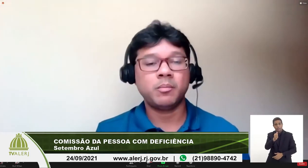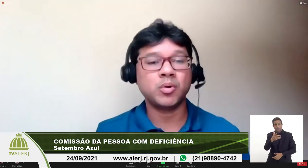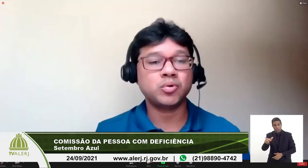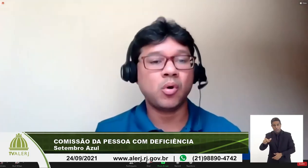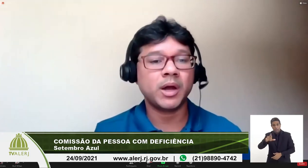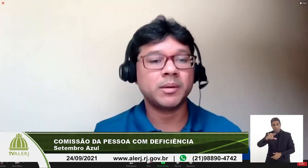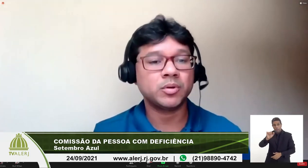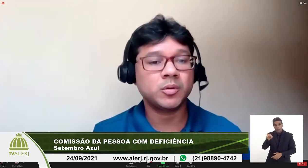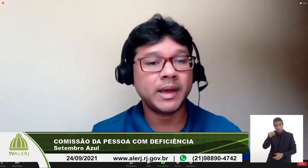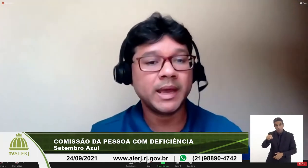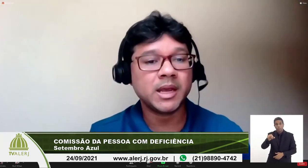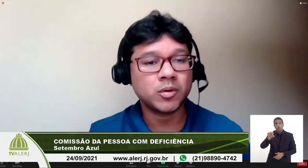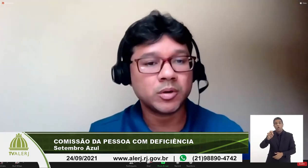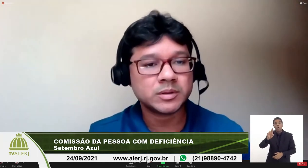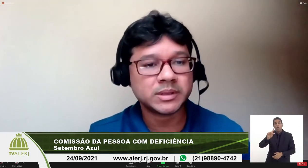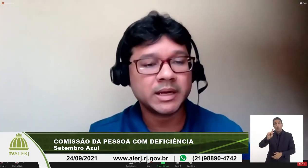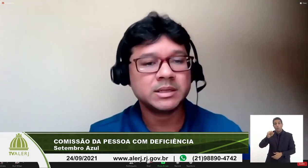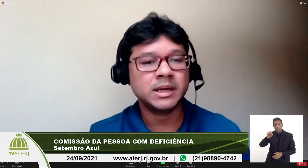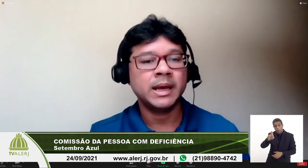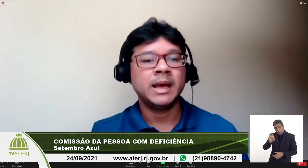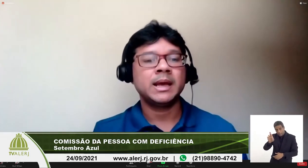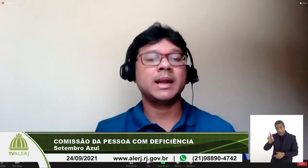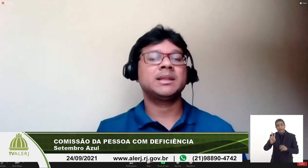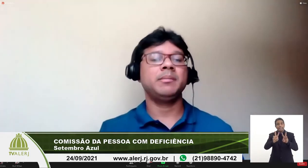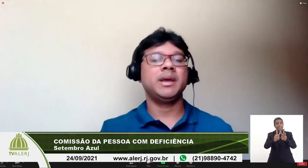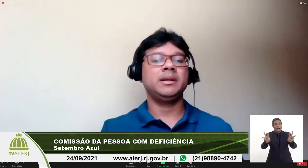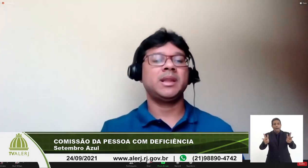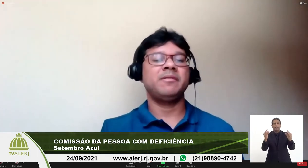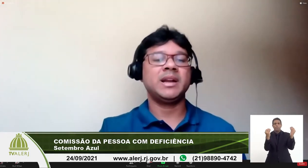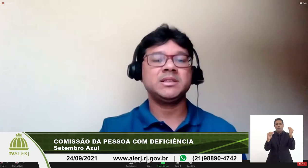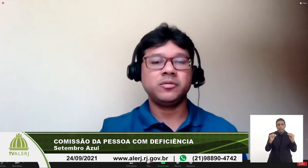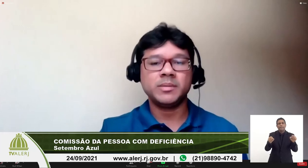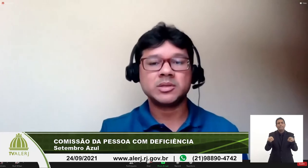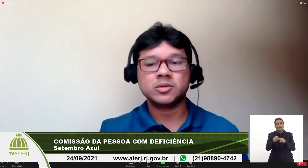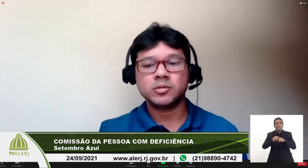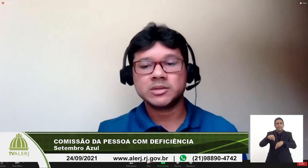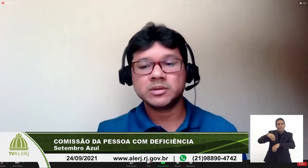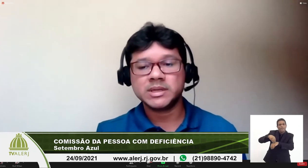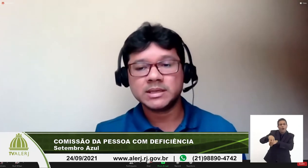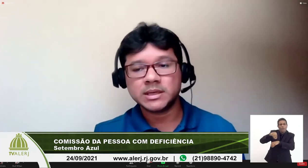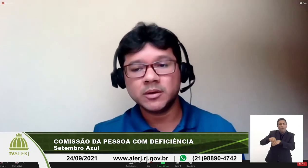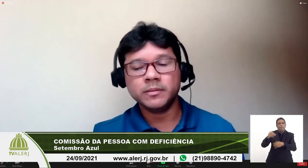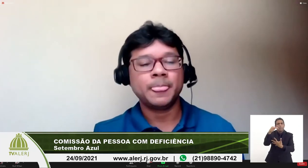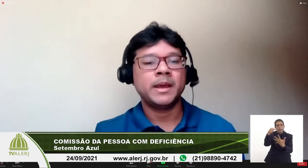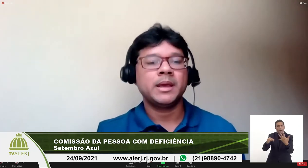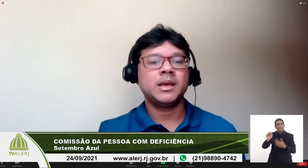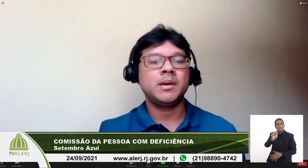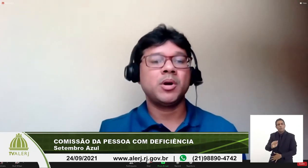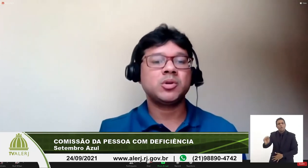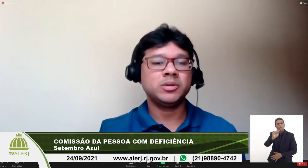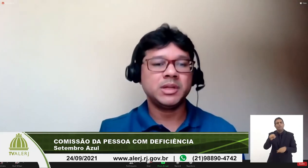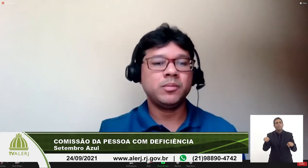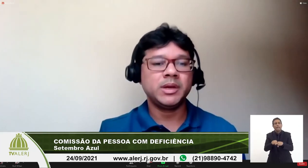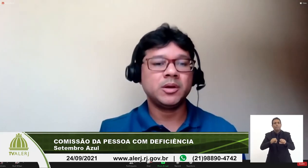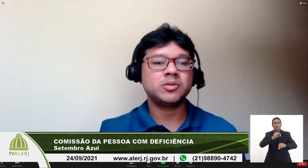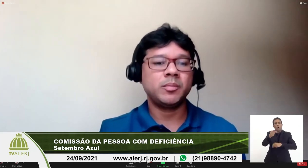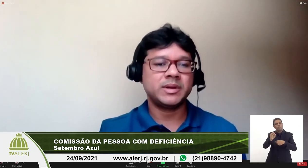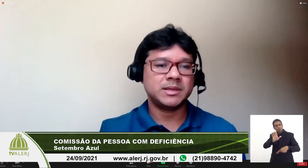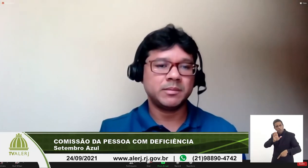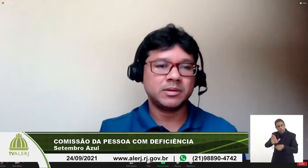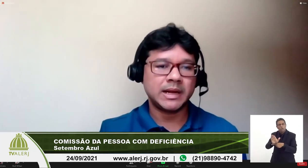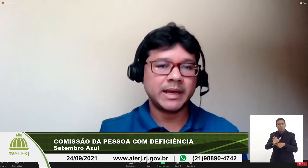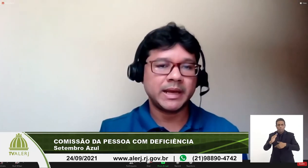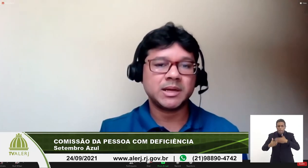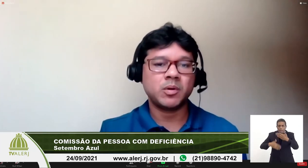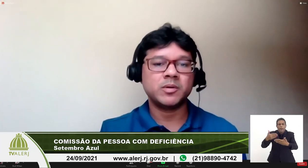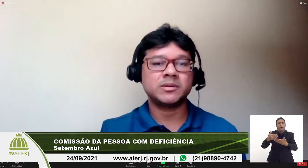agitrj.org.br que é o nosso site que lá também tem várias informações sobre a associação e que pode contribuir não só para